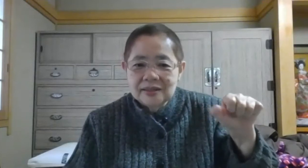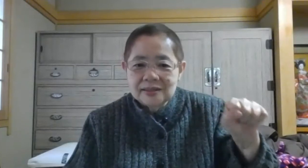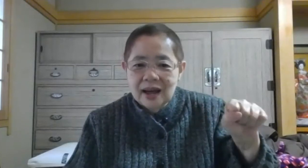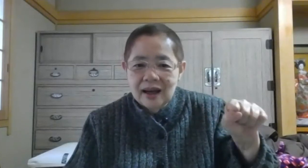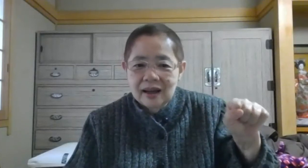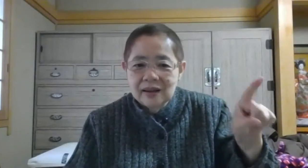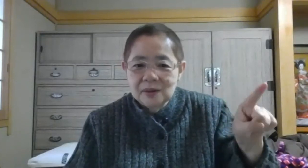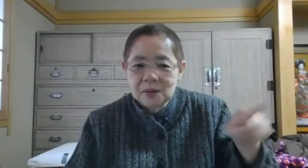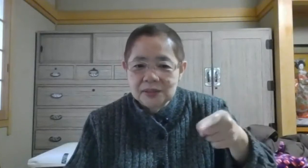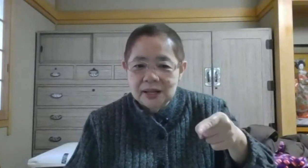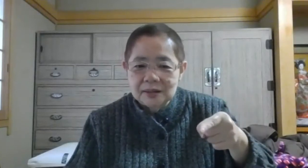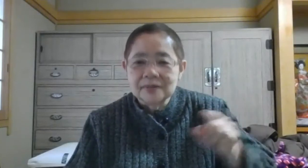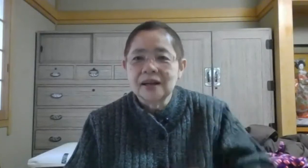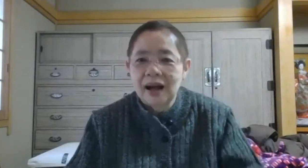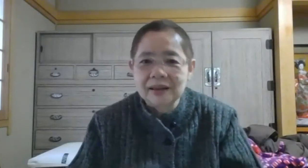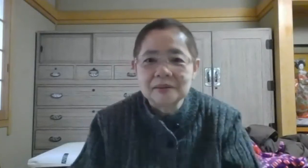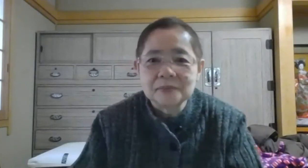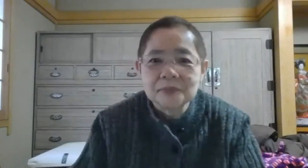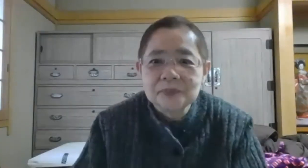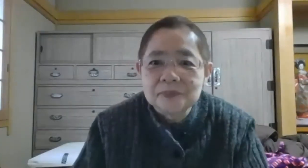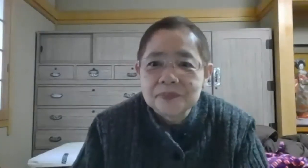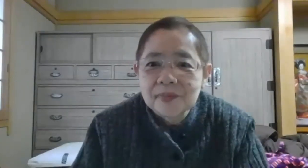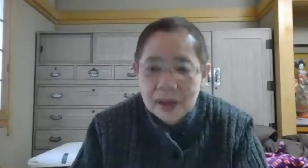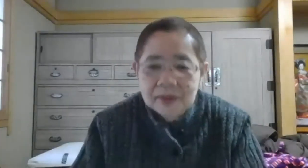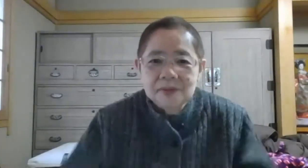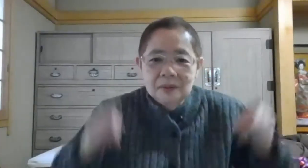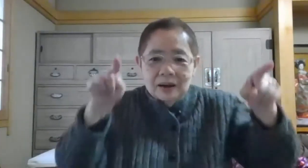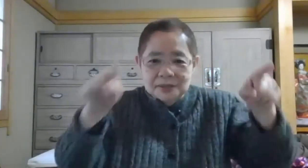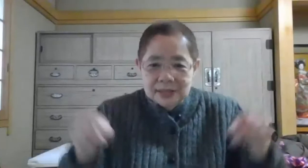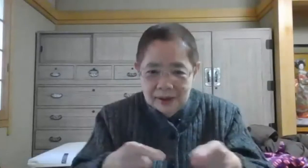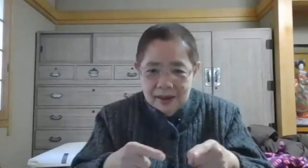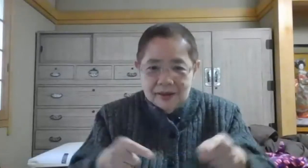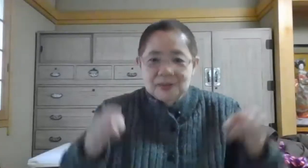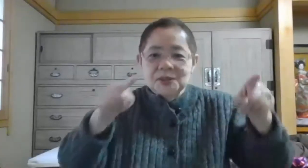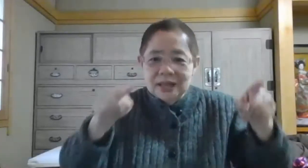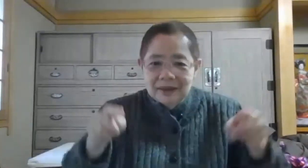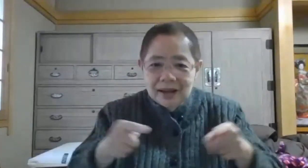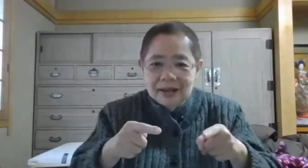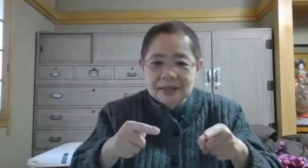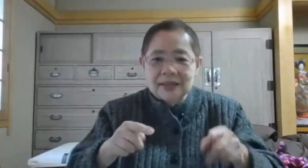さ、のにのは内側へ、内側へ書いてください